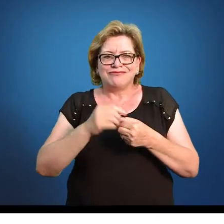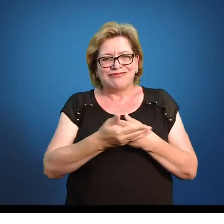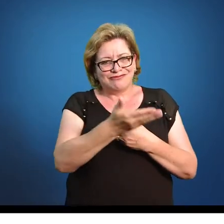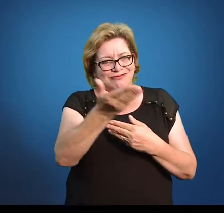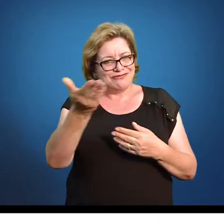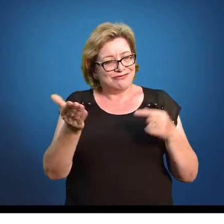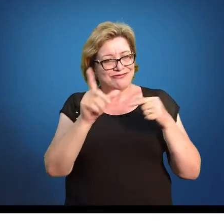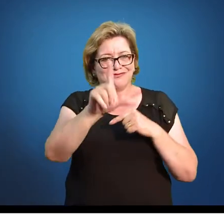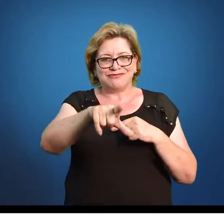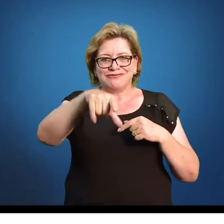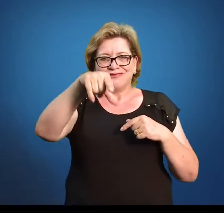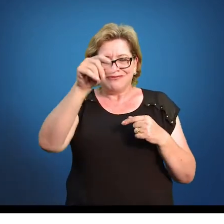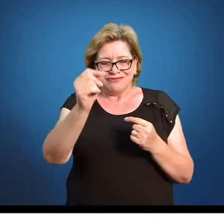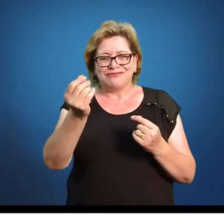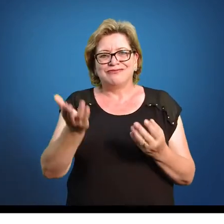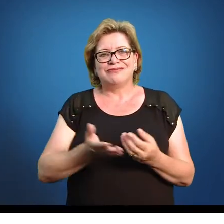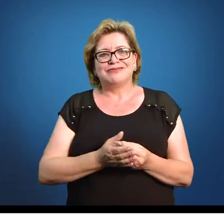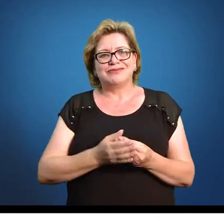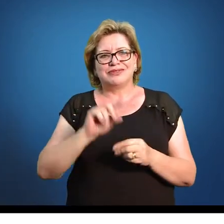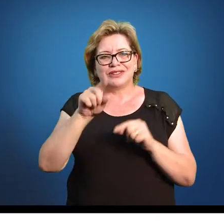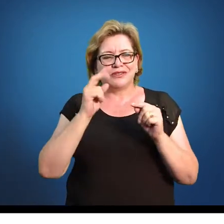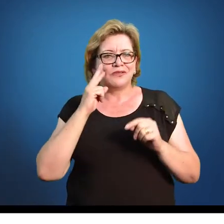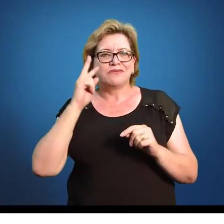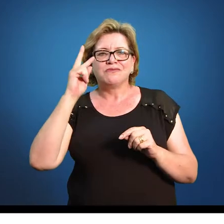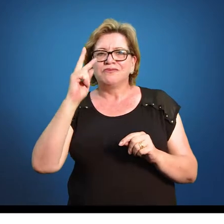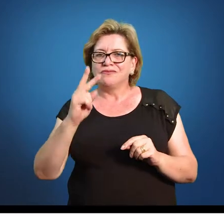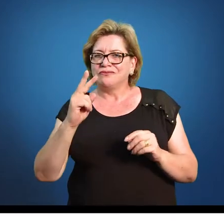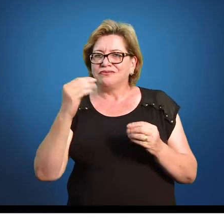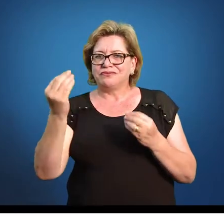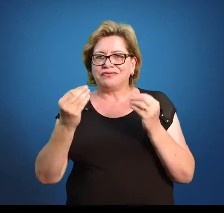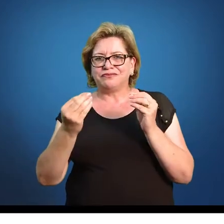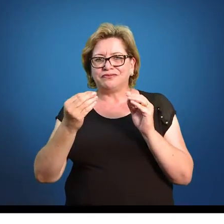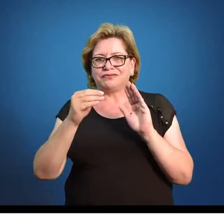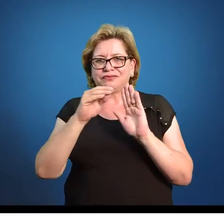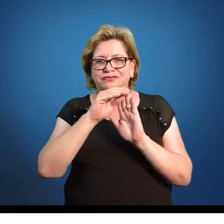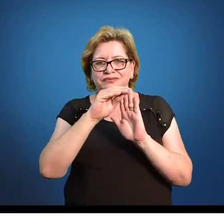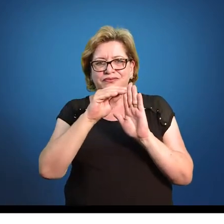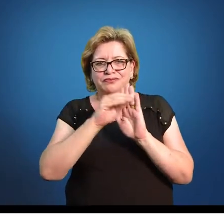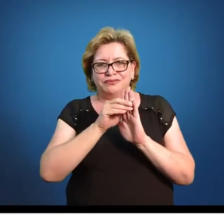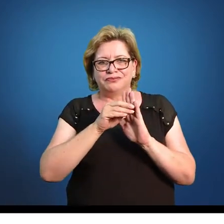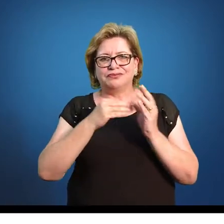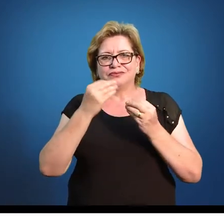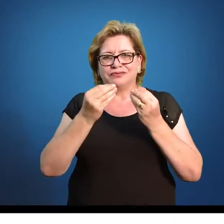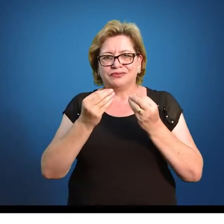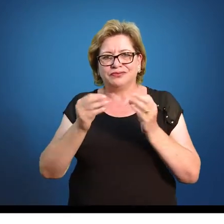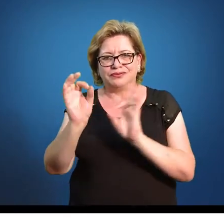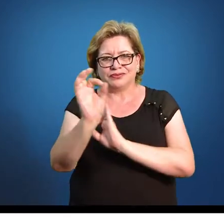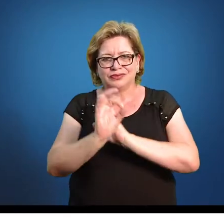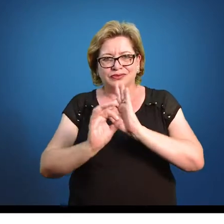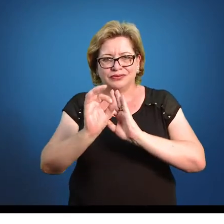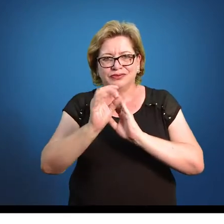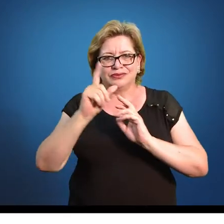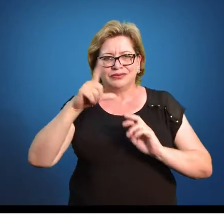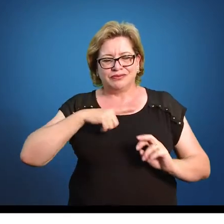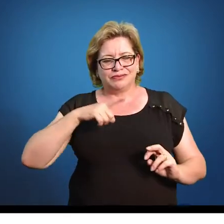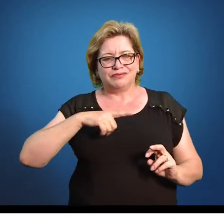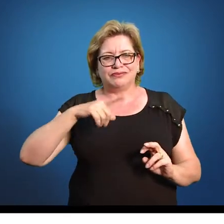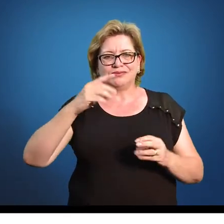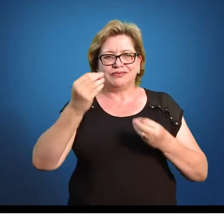maneira que for mais conveniente. Então vocês vão notar que agora aqui, para ganhar até um tempo, já vai aparecer os dados